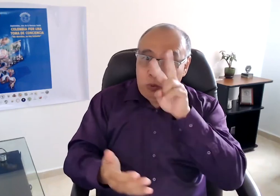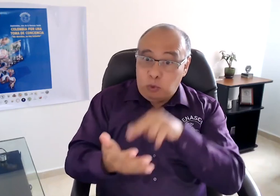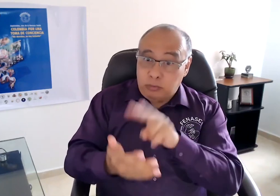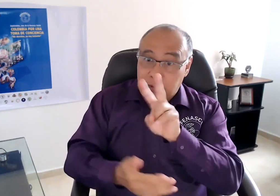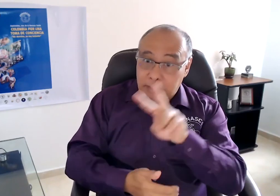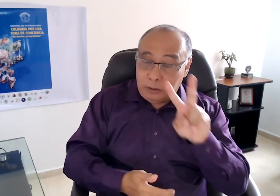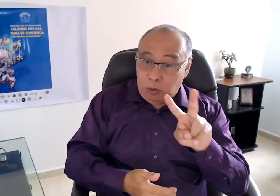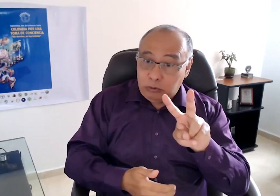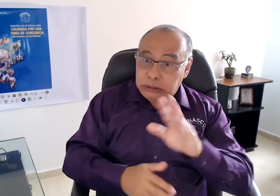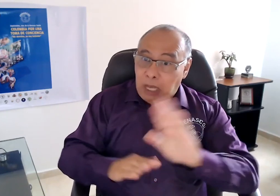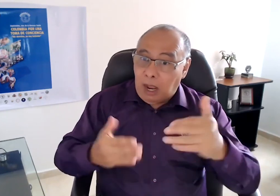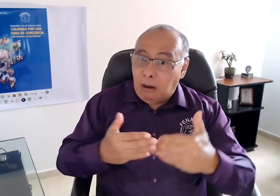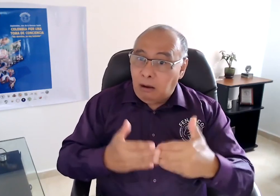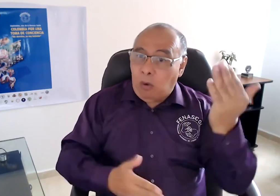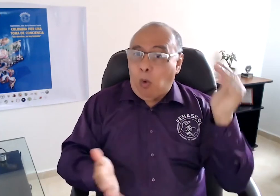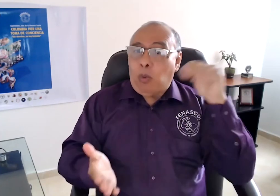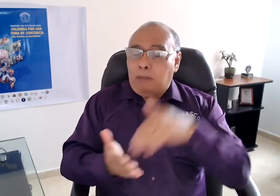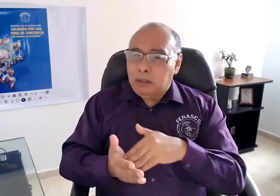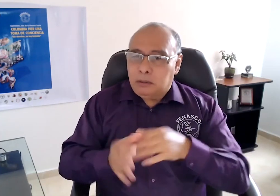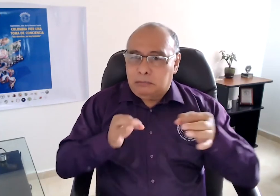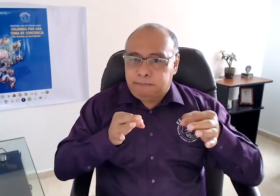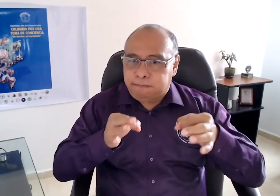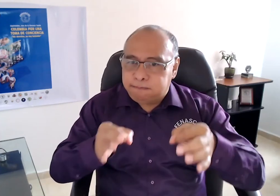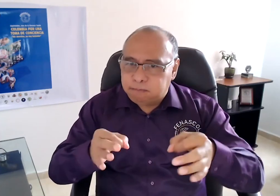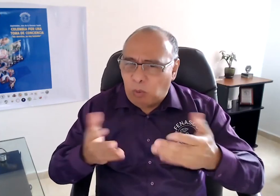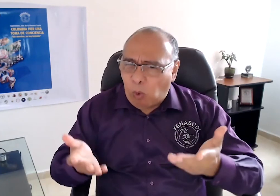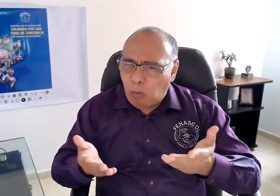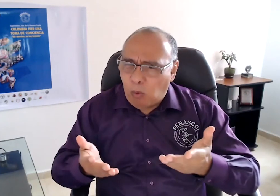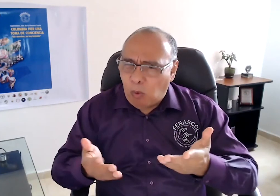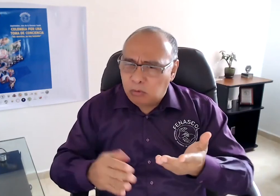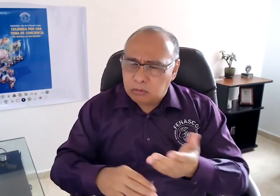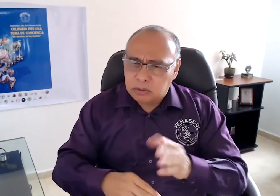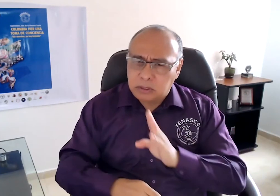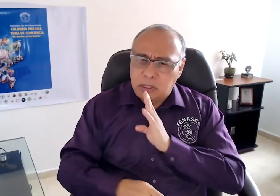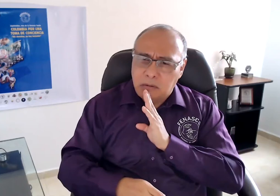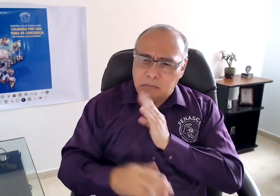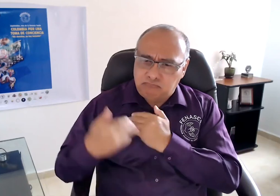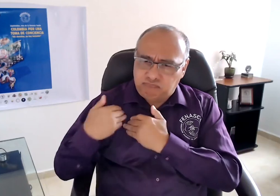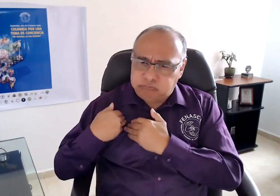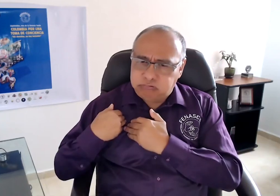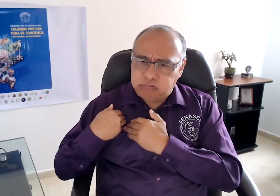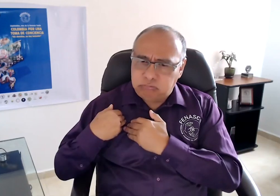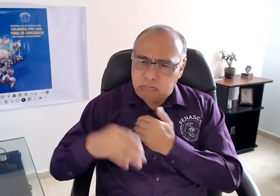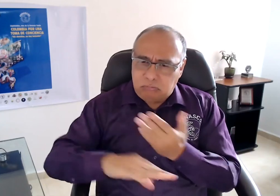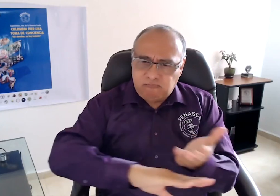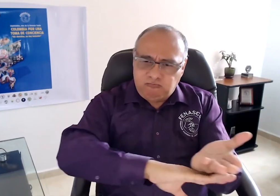¿Cómo? Pensando en el futuro, en el año 2022, que no ocurran nuestros retrasos. ¿Quiénes son los